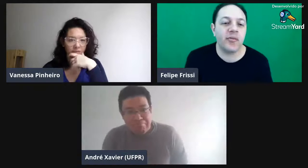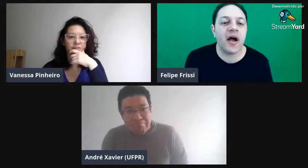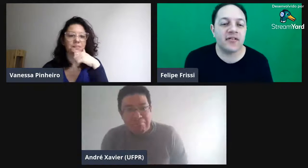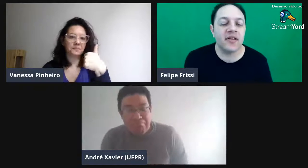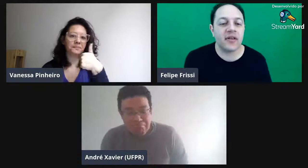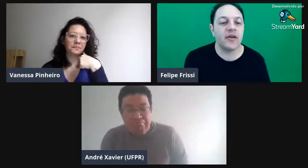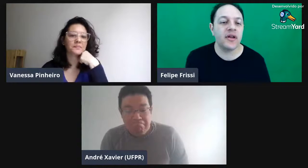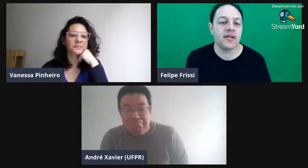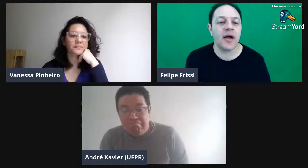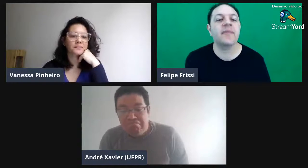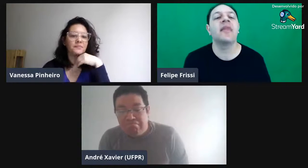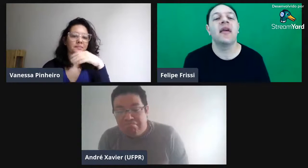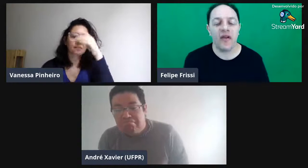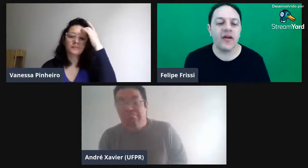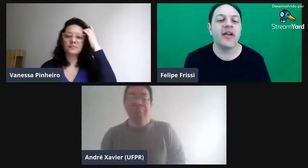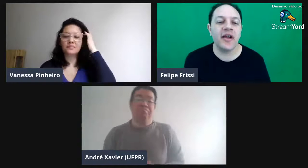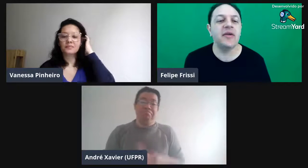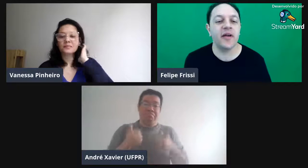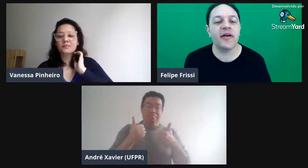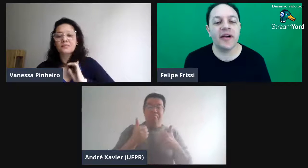o básico da teoria, tá? Ok, ok.